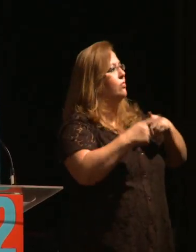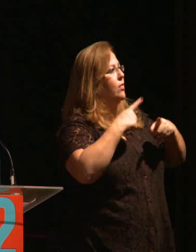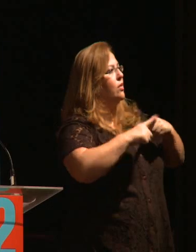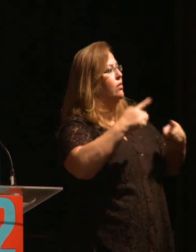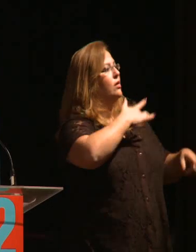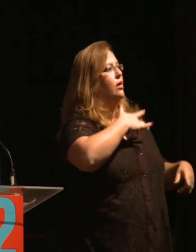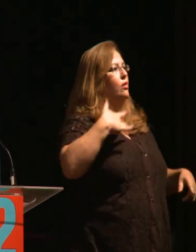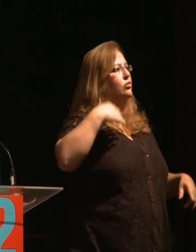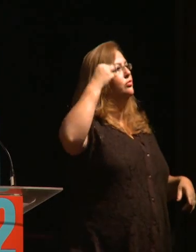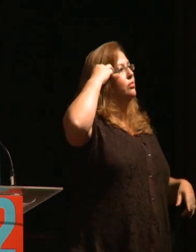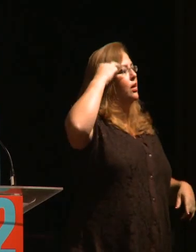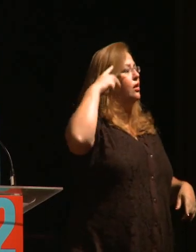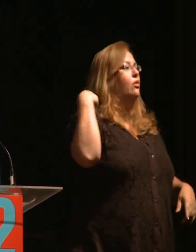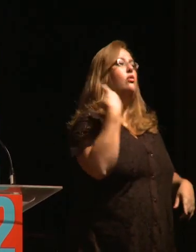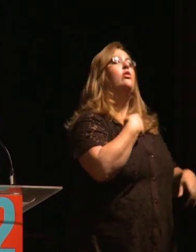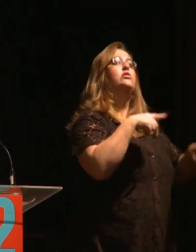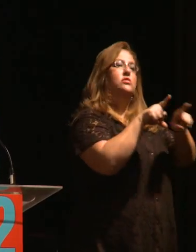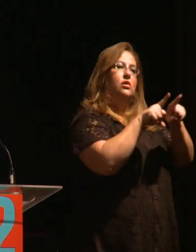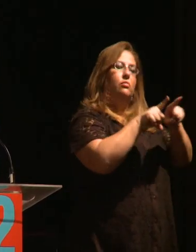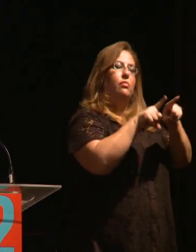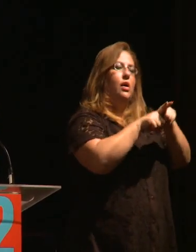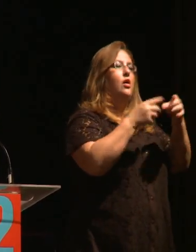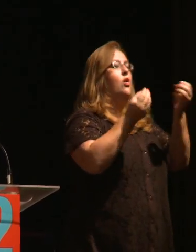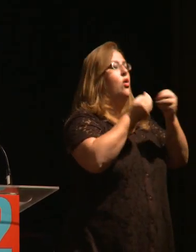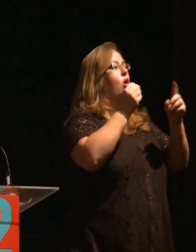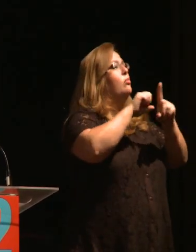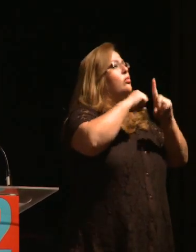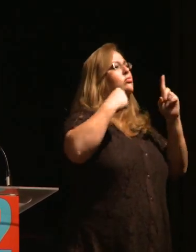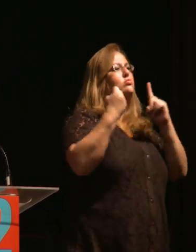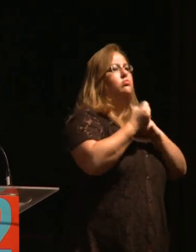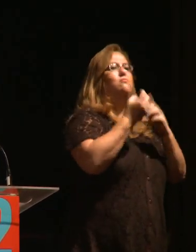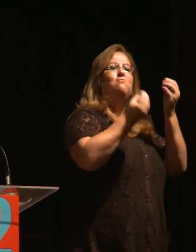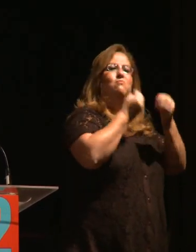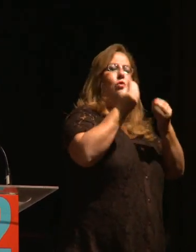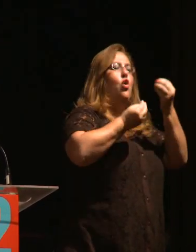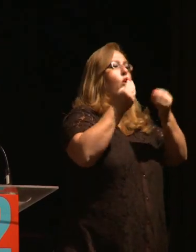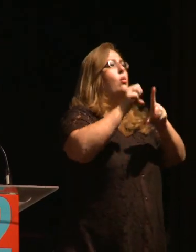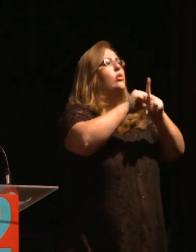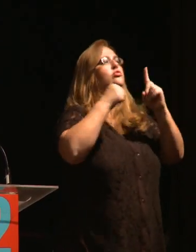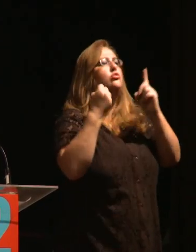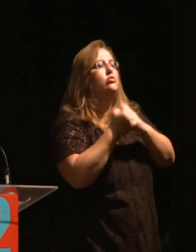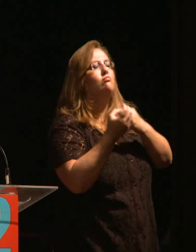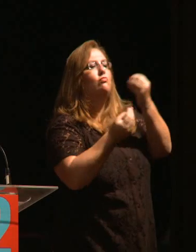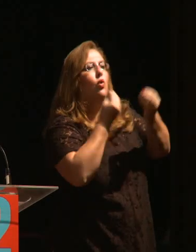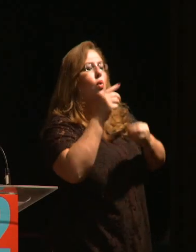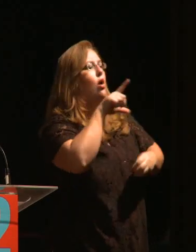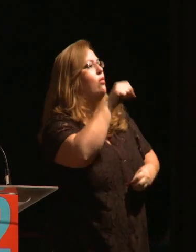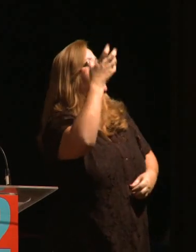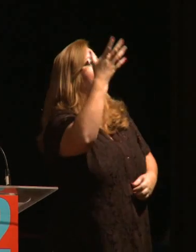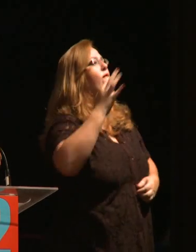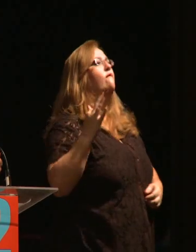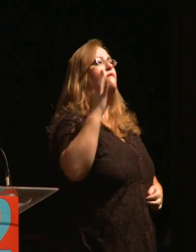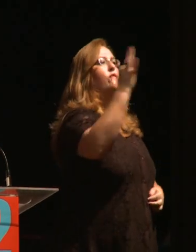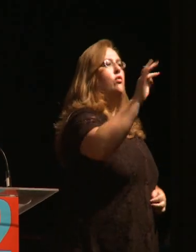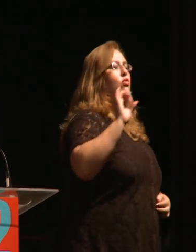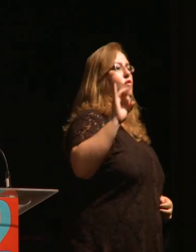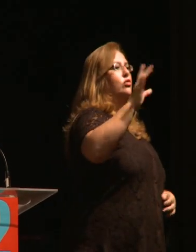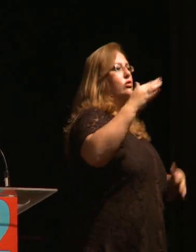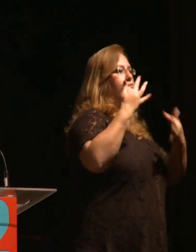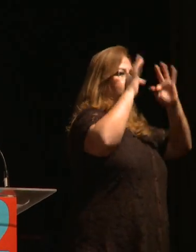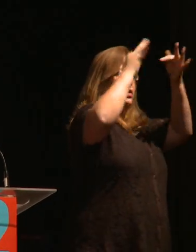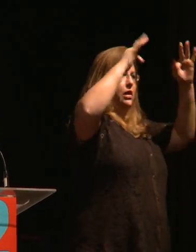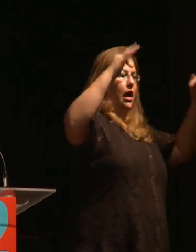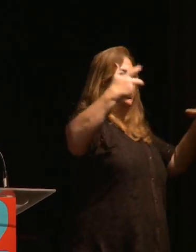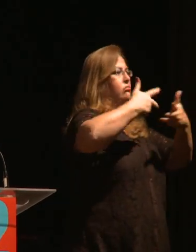mental, nós estamos discutindo uma concepção de sociedade. Qual sociedade nós queremos ter? Não se limita a técnica, a